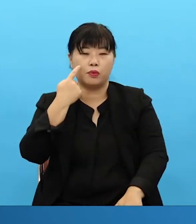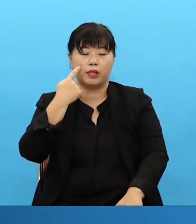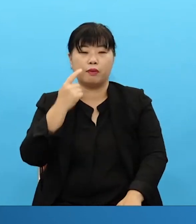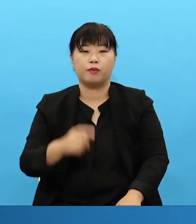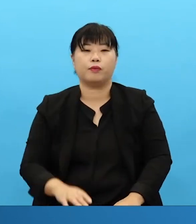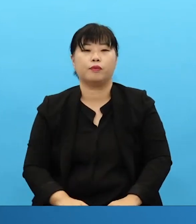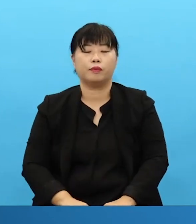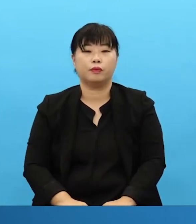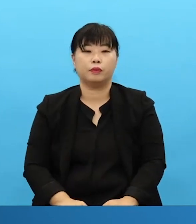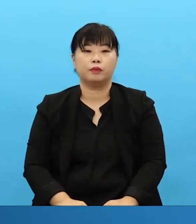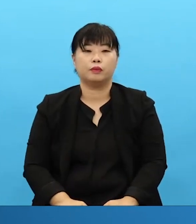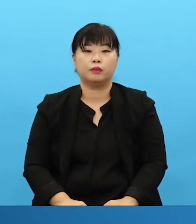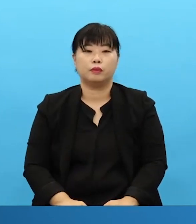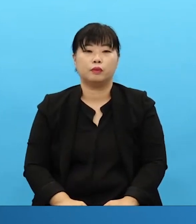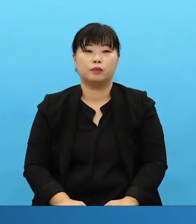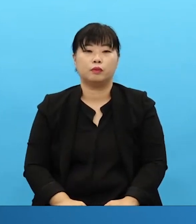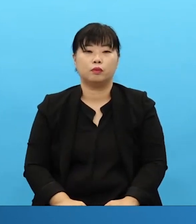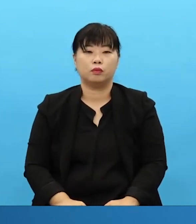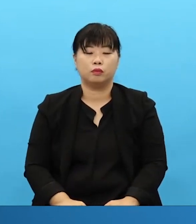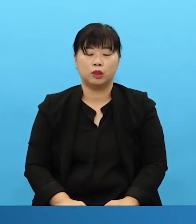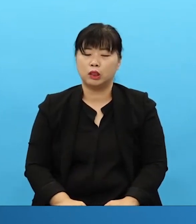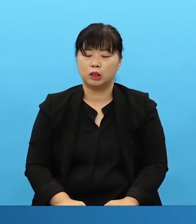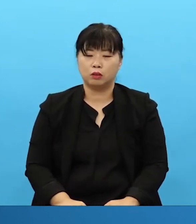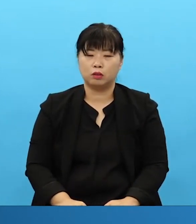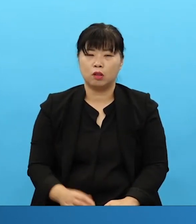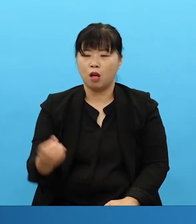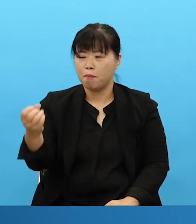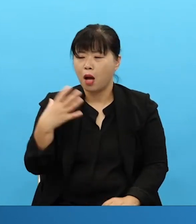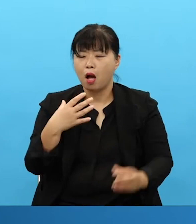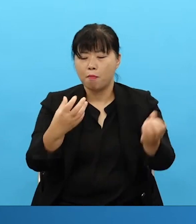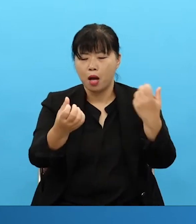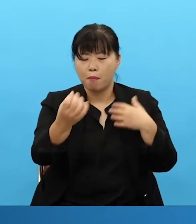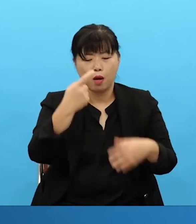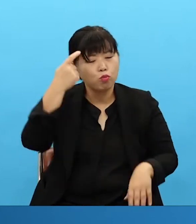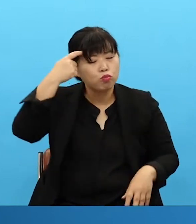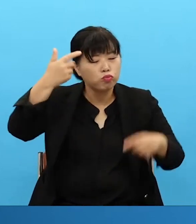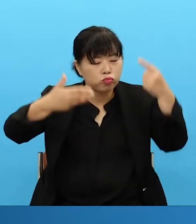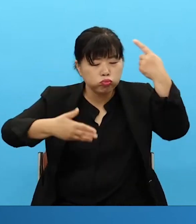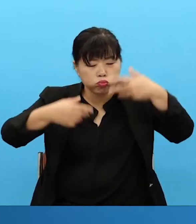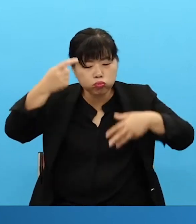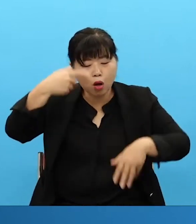많은 사람이 무슨 어떻게 전도를 했으면 물을 것도 없어요. 나는 전도 왜 생각 안 하니깐요.